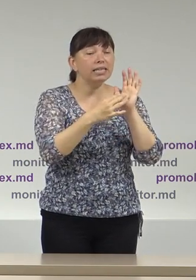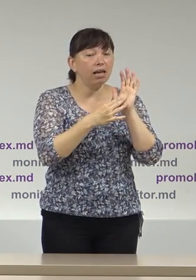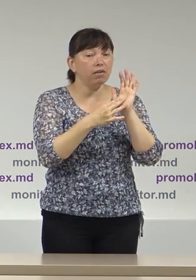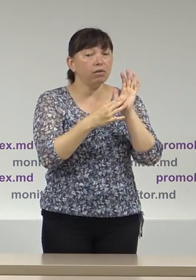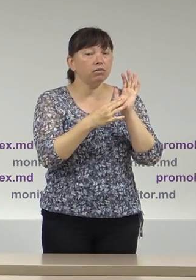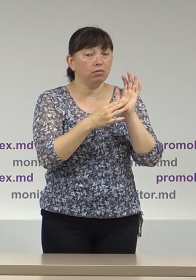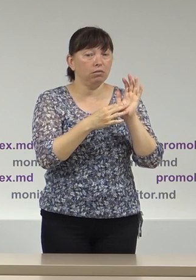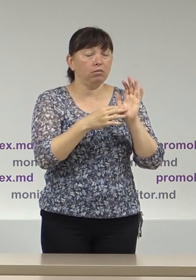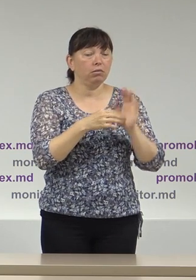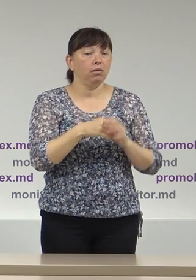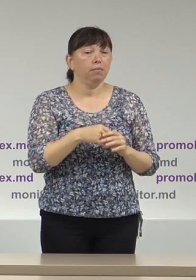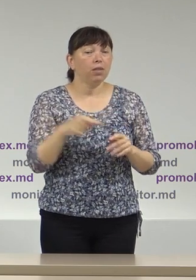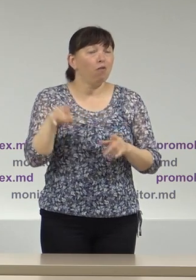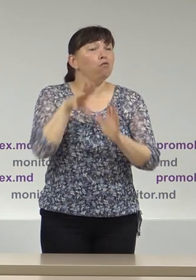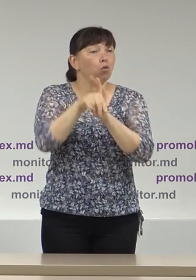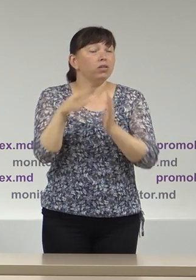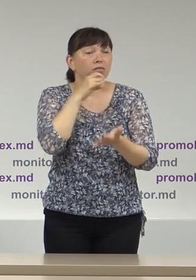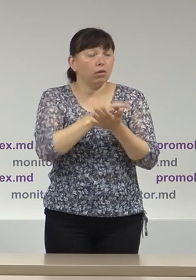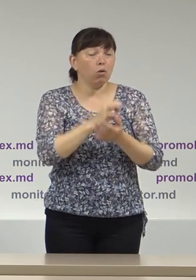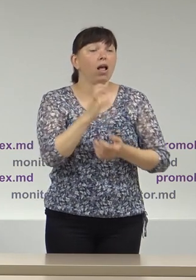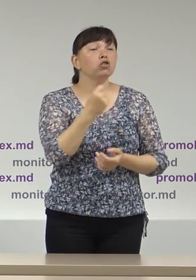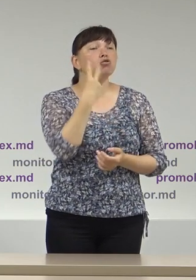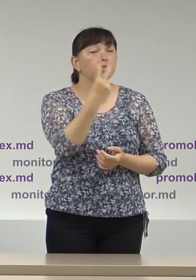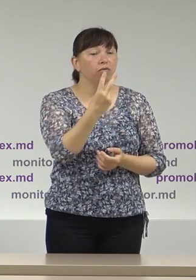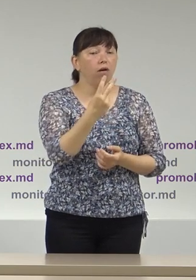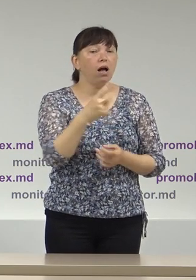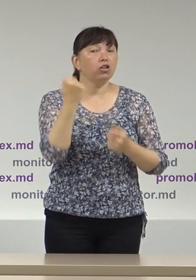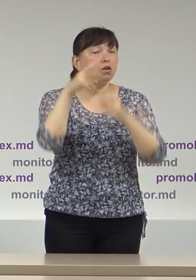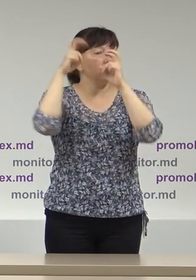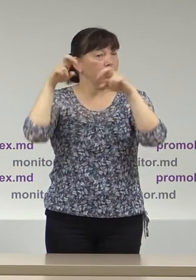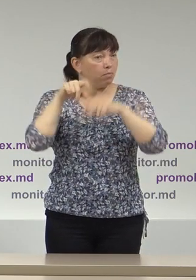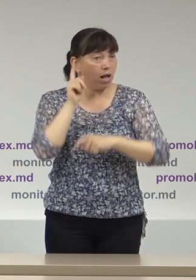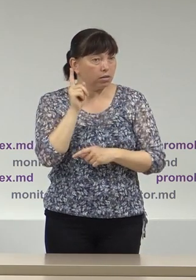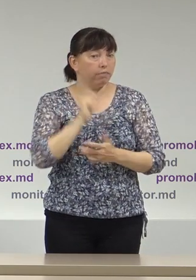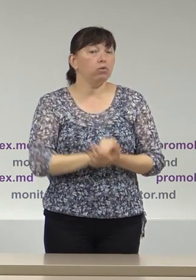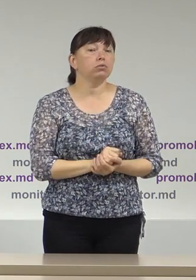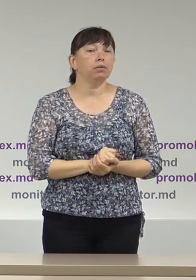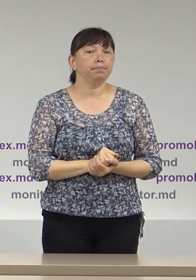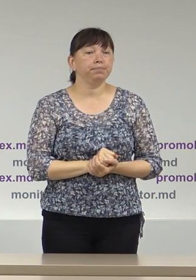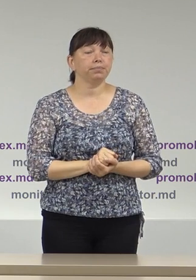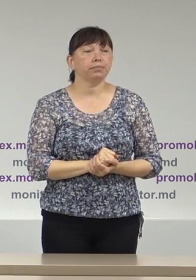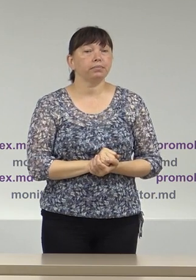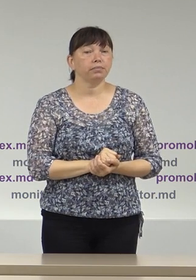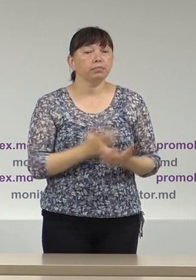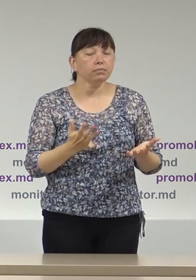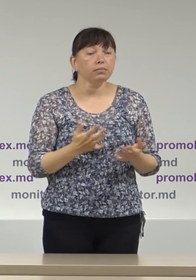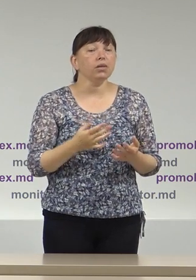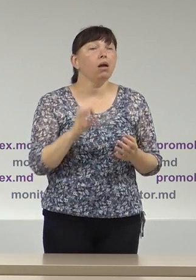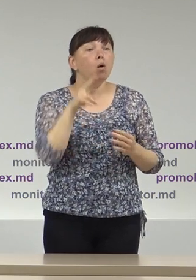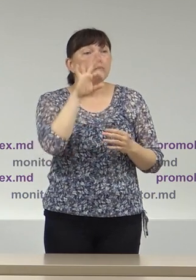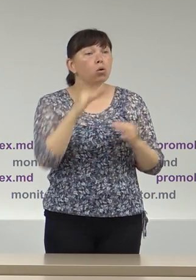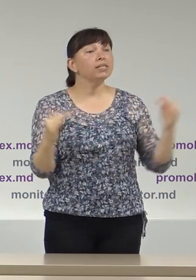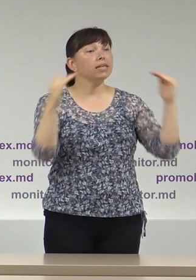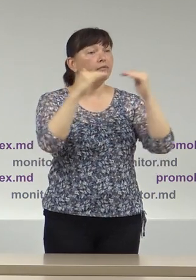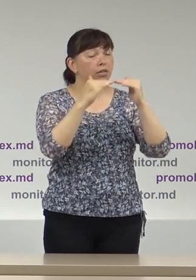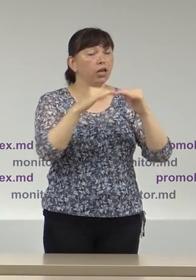referință a raportului. Alte două dosare sunt în examinare la Comisie Electorală Centrale. Deci, prin comparație,